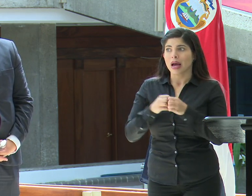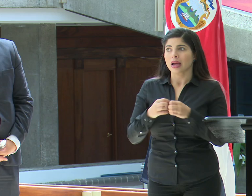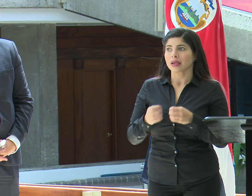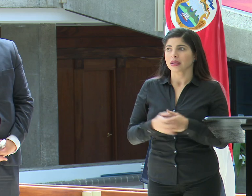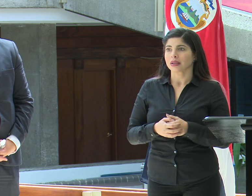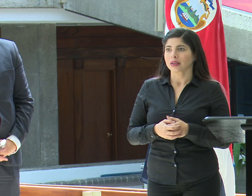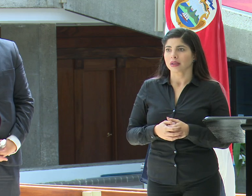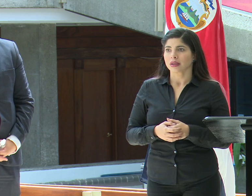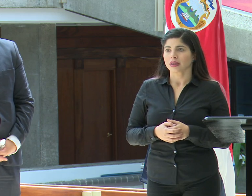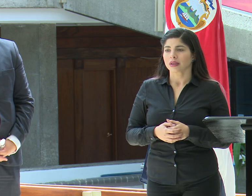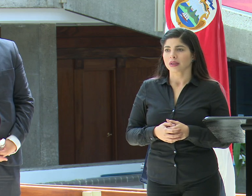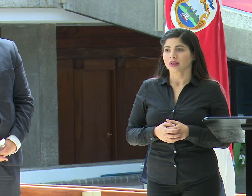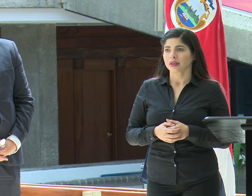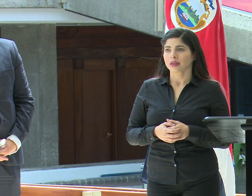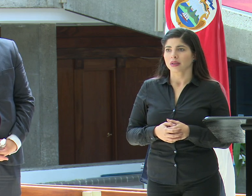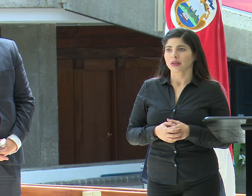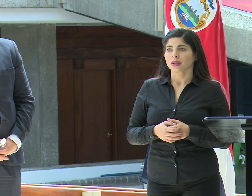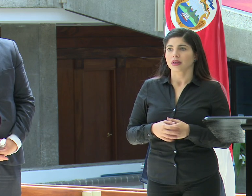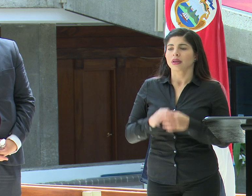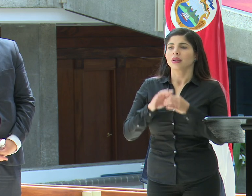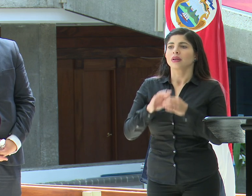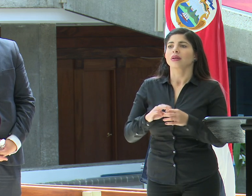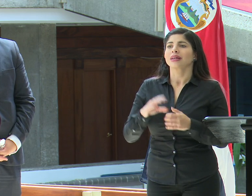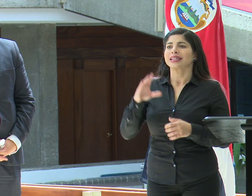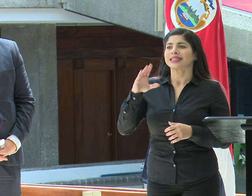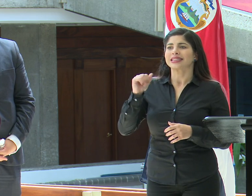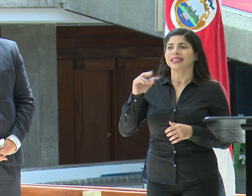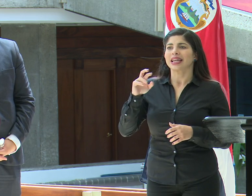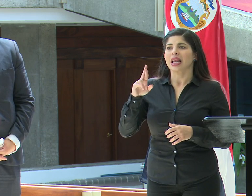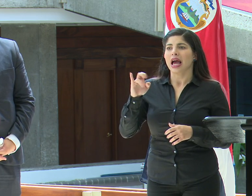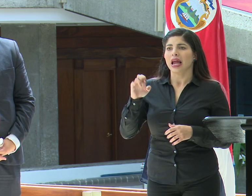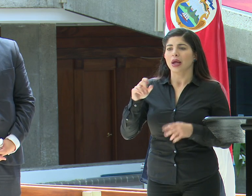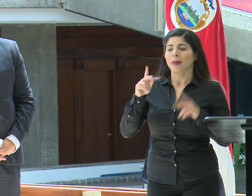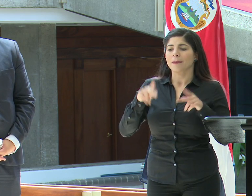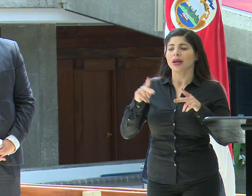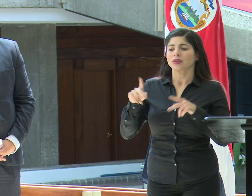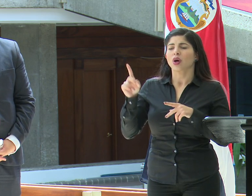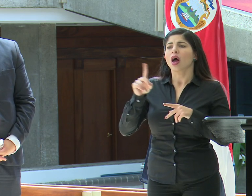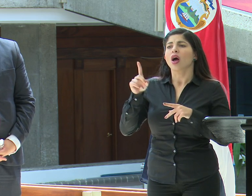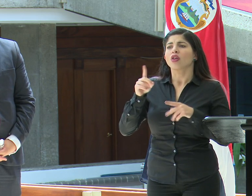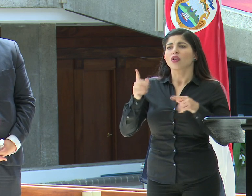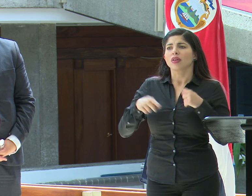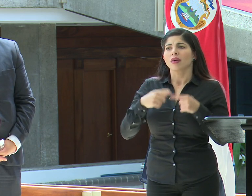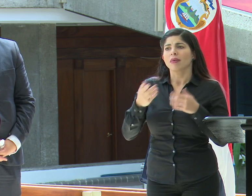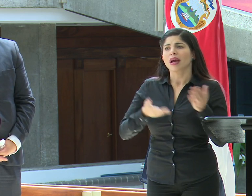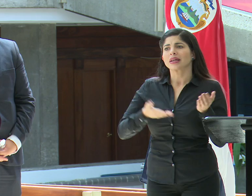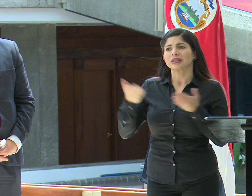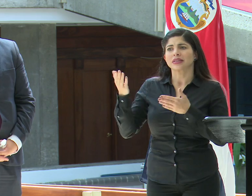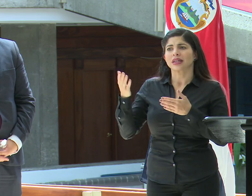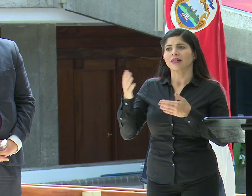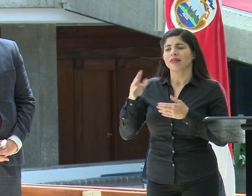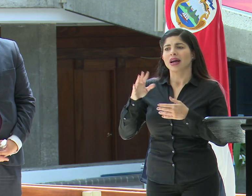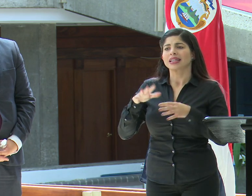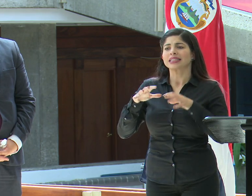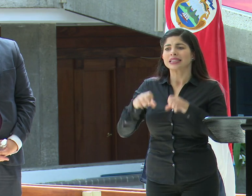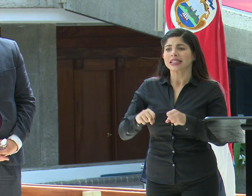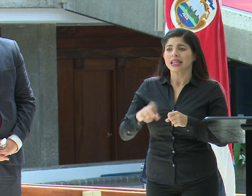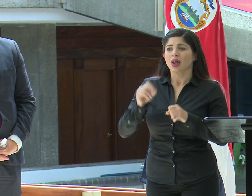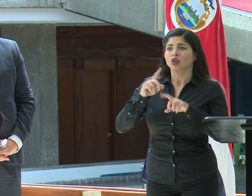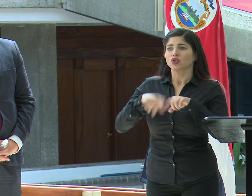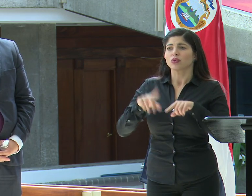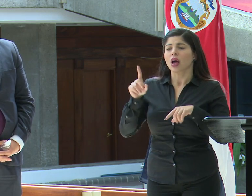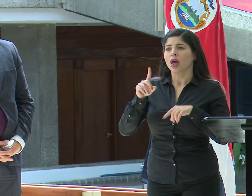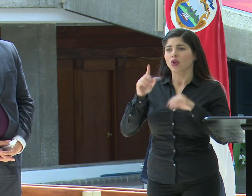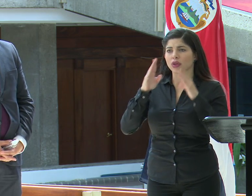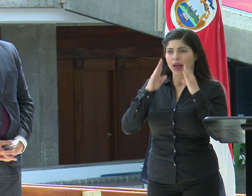finalizar, tiene que ver con el cenare. ¿A dónde van a llevar a estas personas que se les reprograman las citas o se les suspenden? ¿A dónde